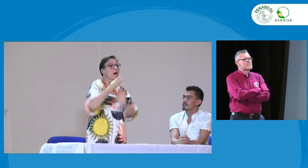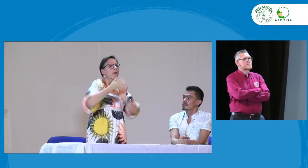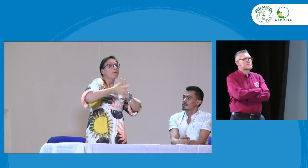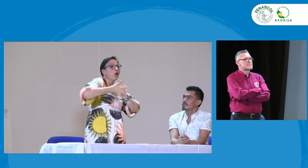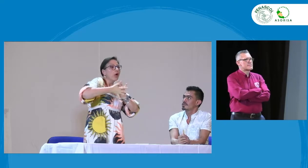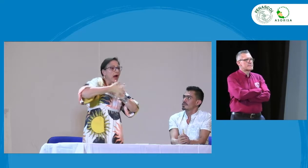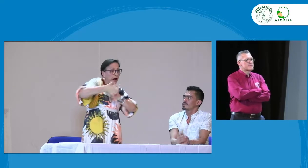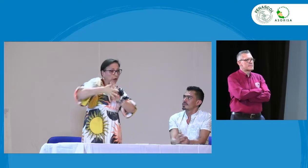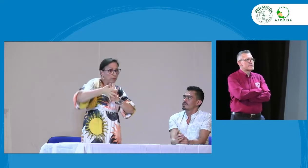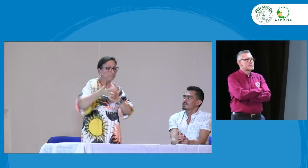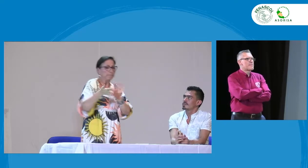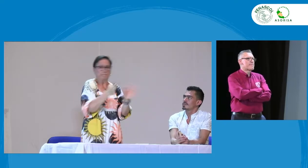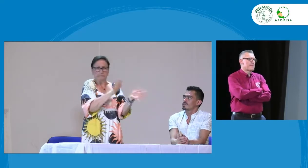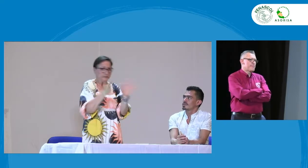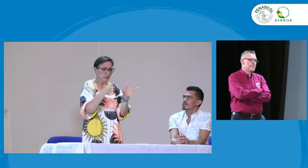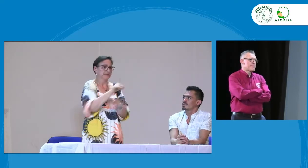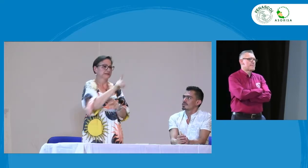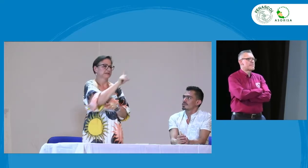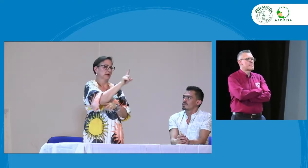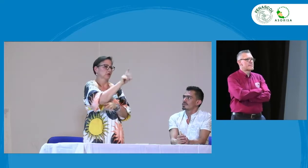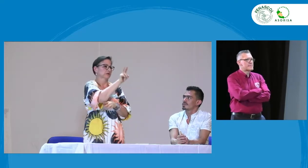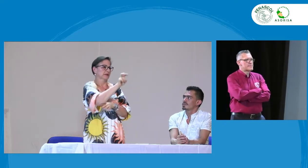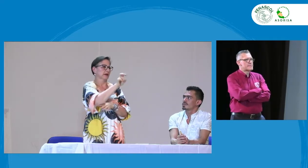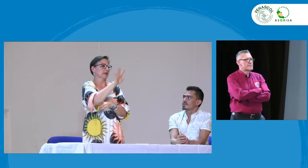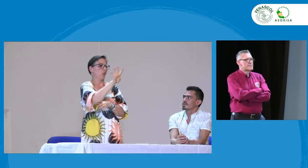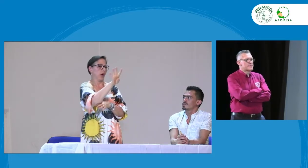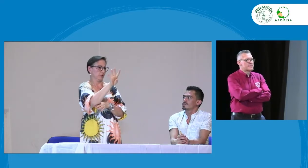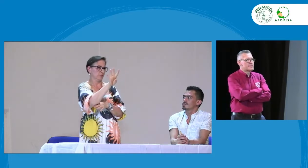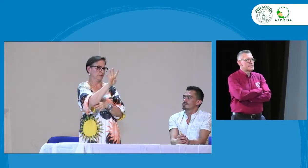modelos lingüísticos alrededor de